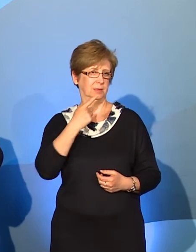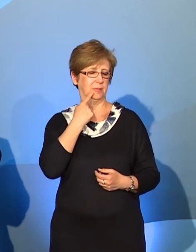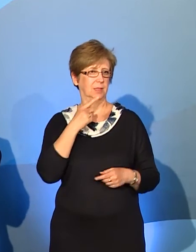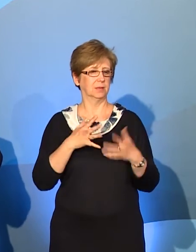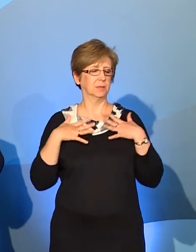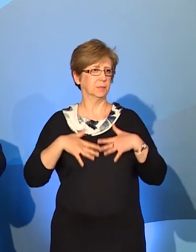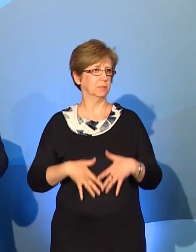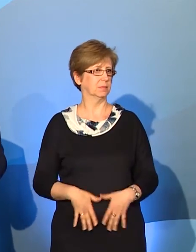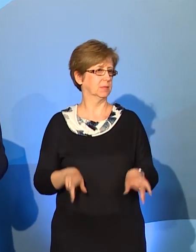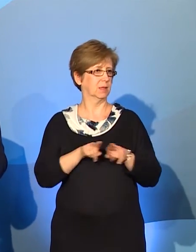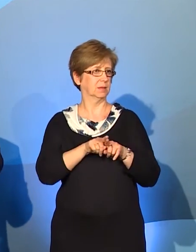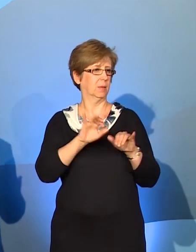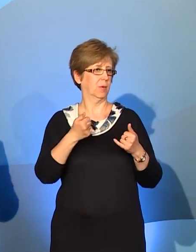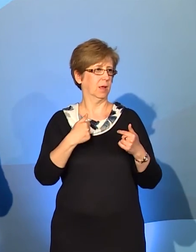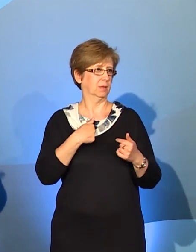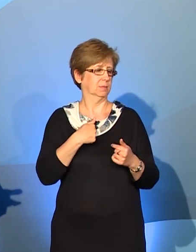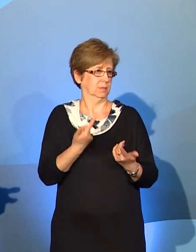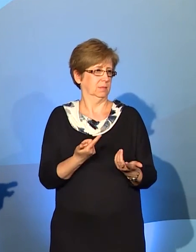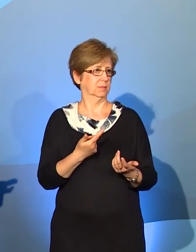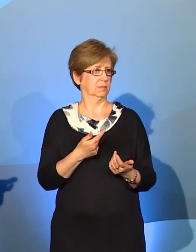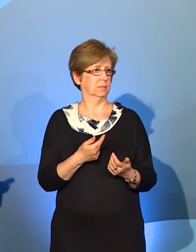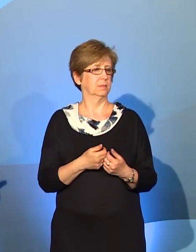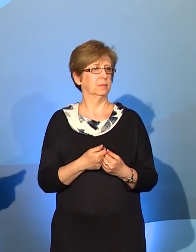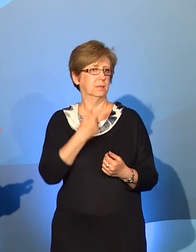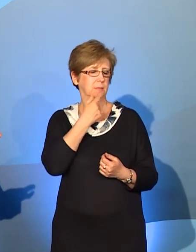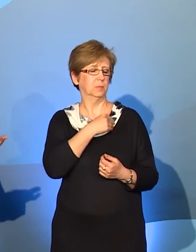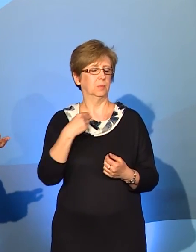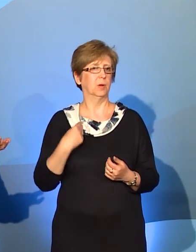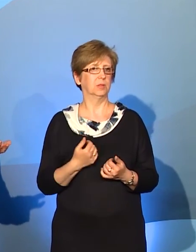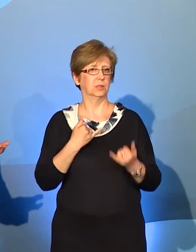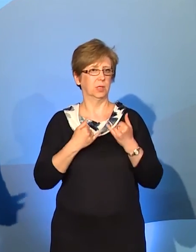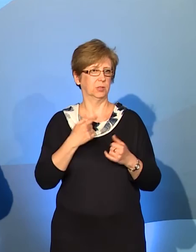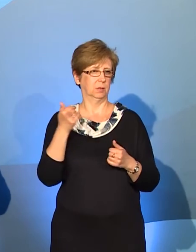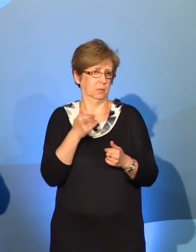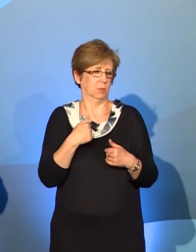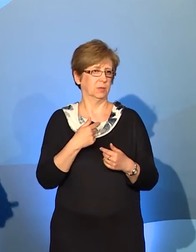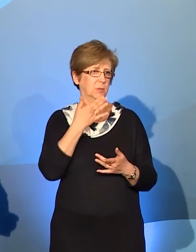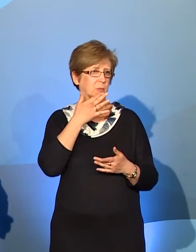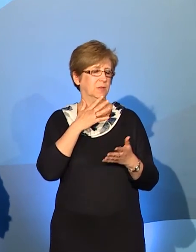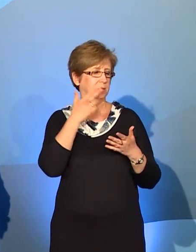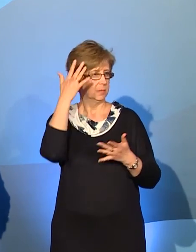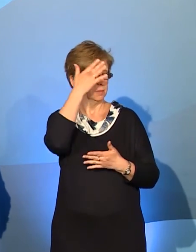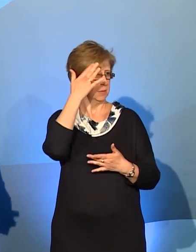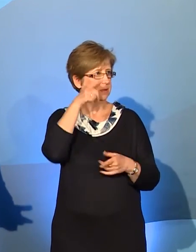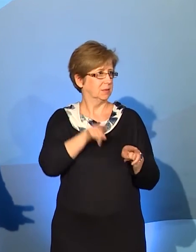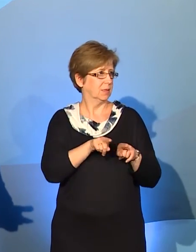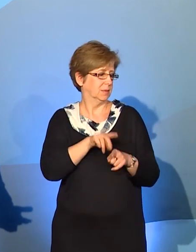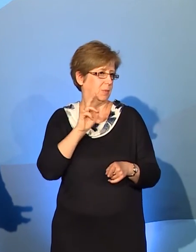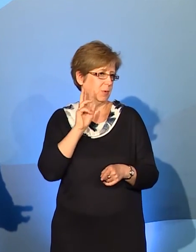zinternalizowany, jak na przykład w naszym wypadku język polski. Skoro nam się zdarza mówić przez sen, to głuchemu zdarza się zamigać przez sen.